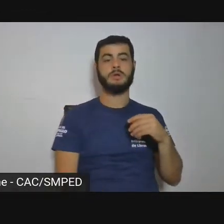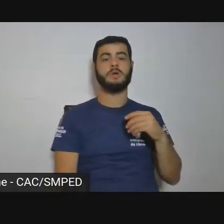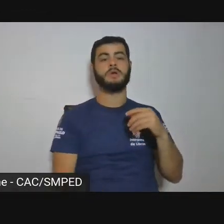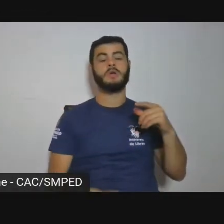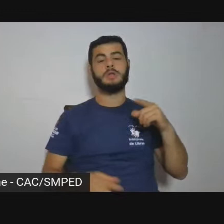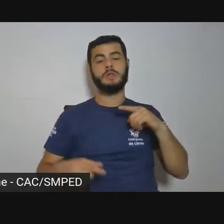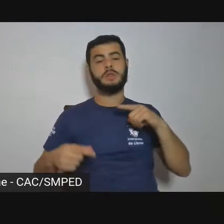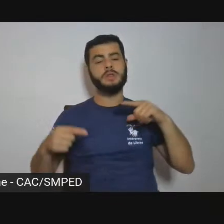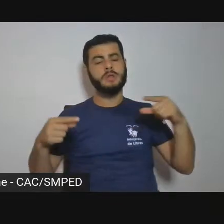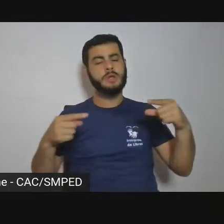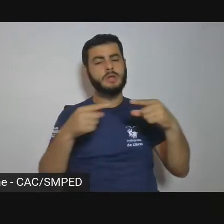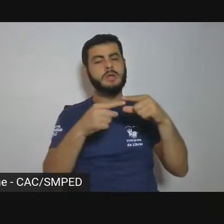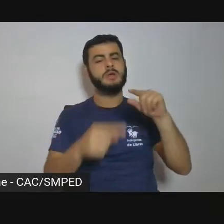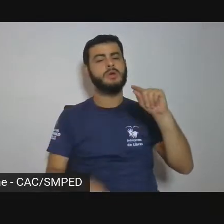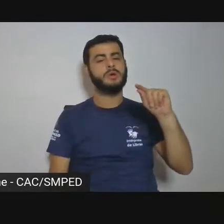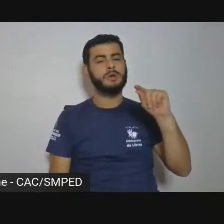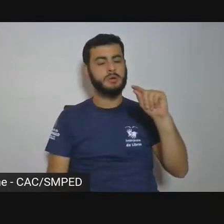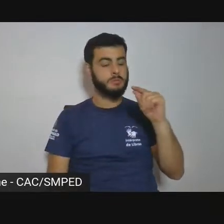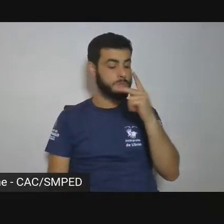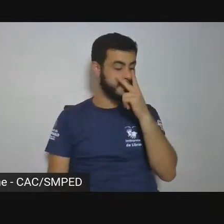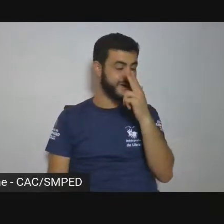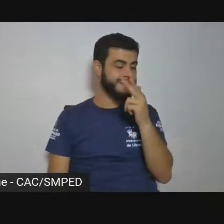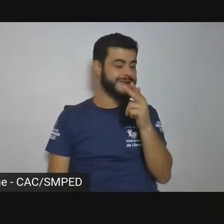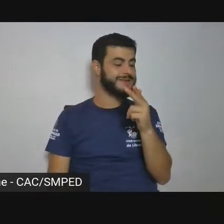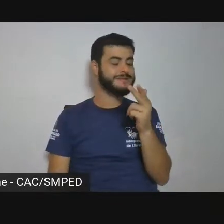pode parecer